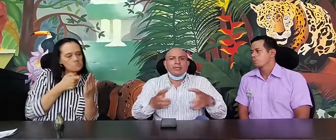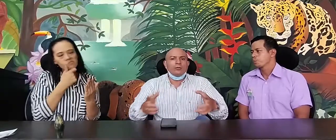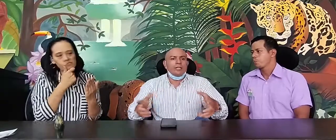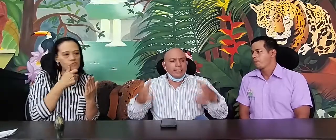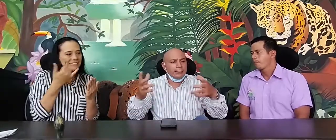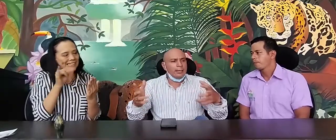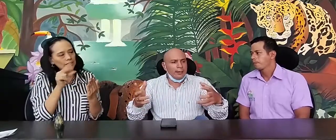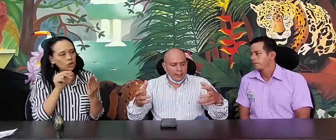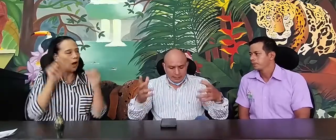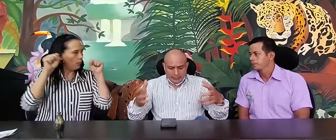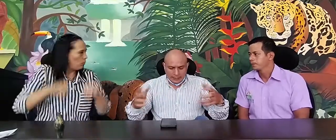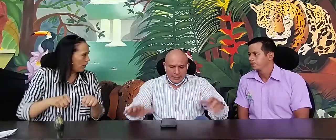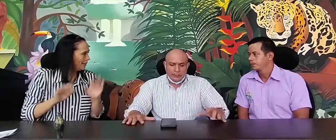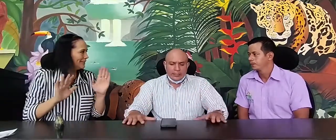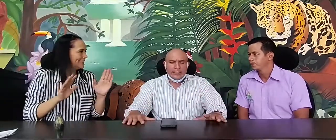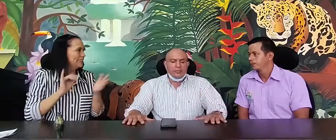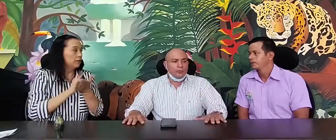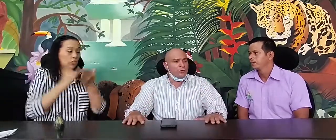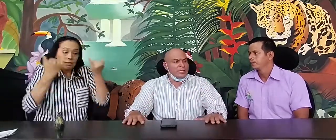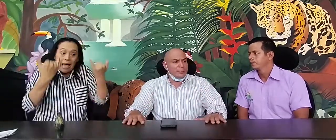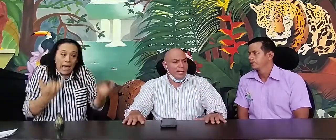ejecuten a través de la administración municipal.